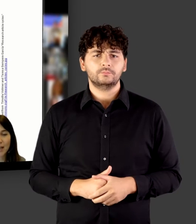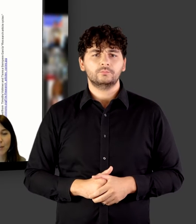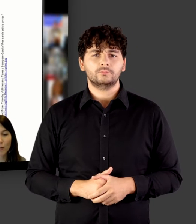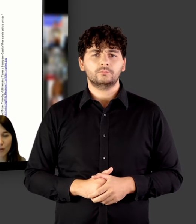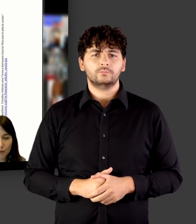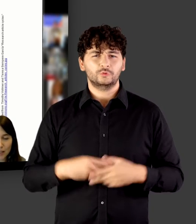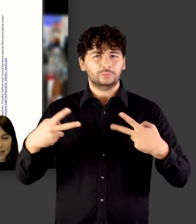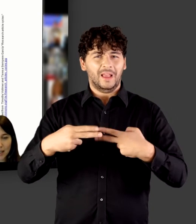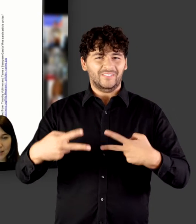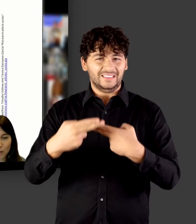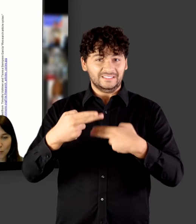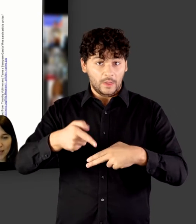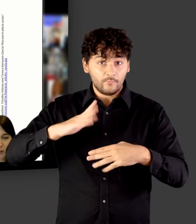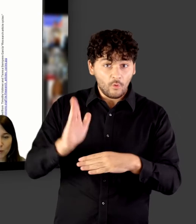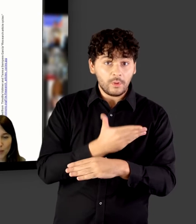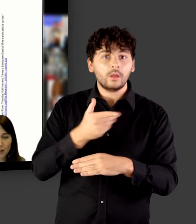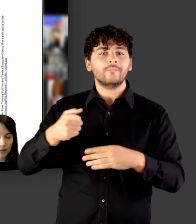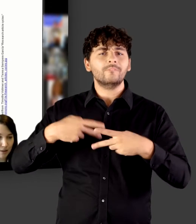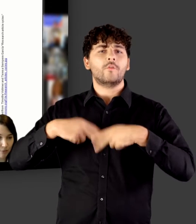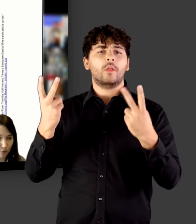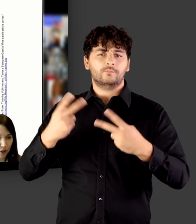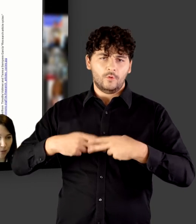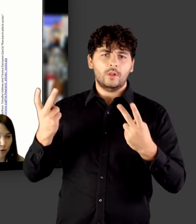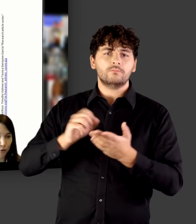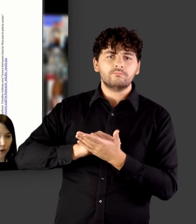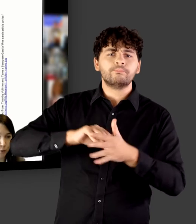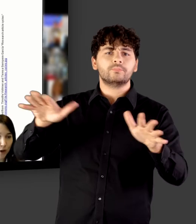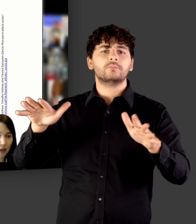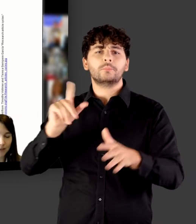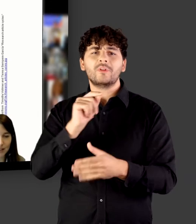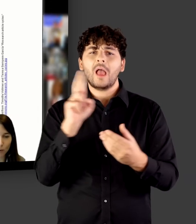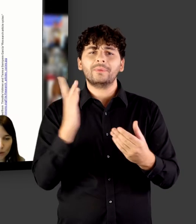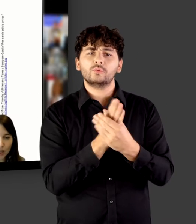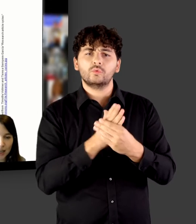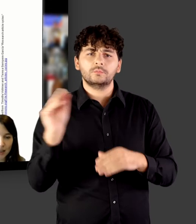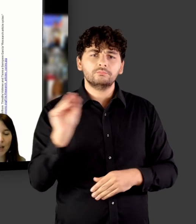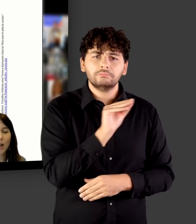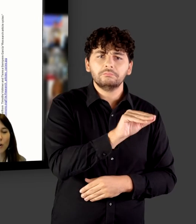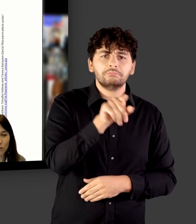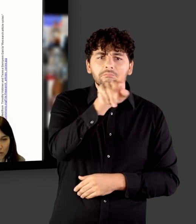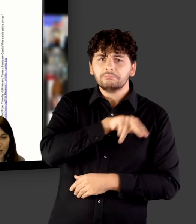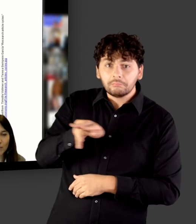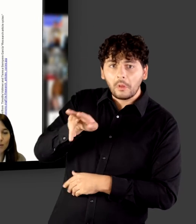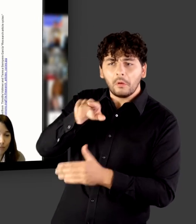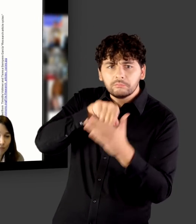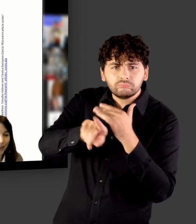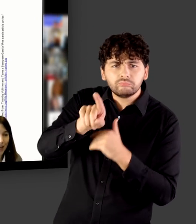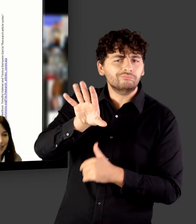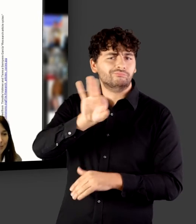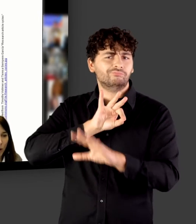aber auch die Öffentlichkeit auf Open-Access-Kopien von den Repositorien zugreifen, diese herunterladen und damit hat eben auch